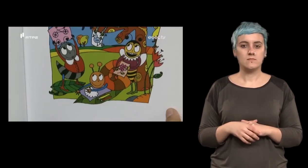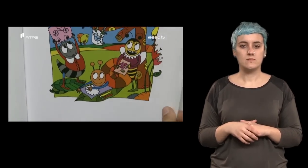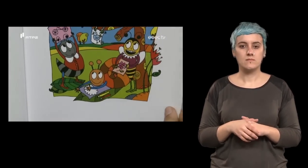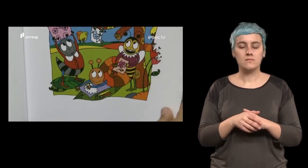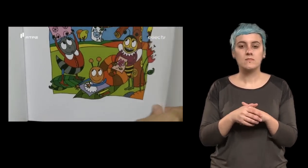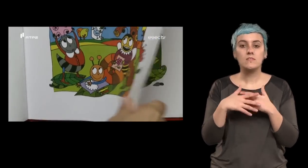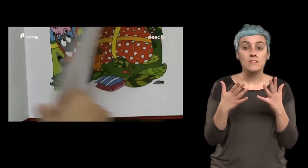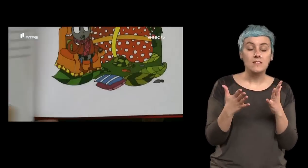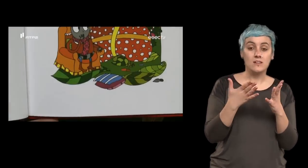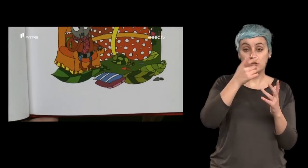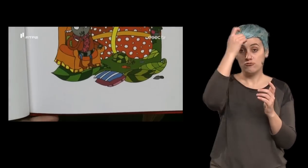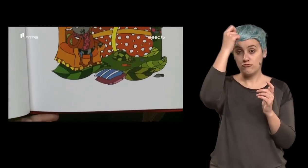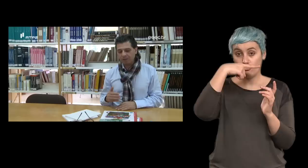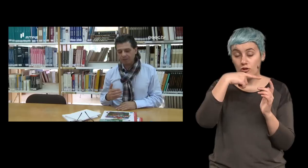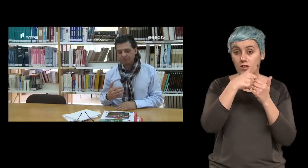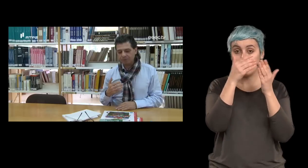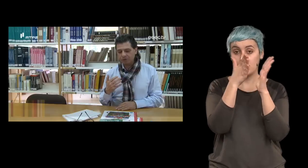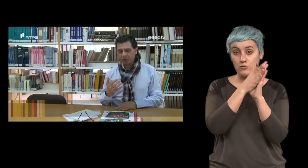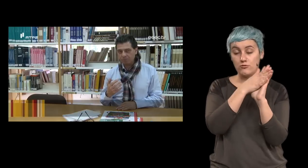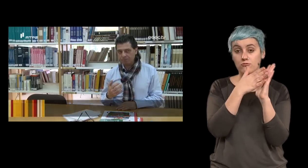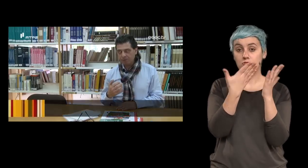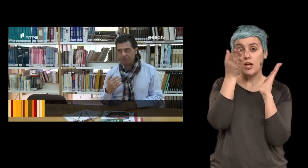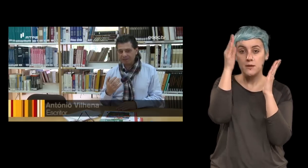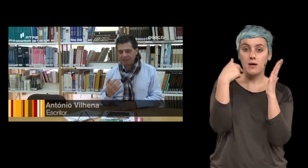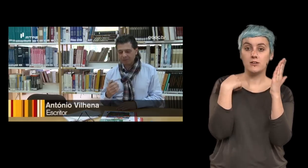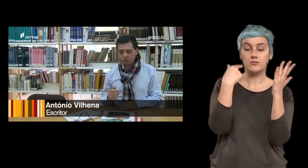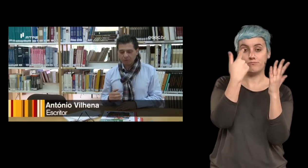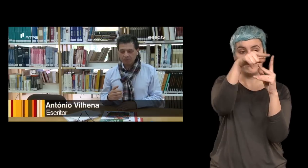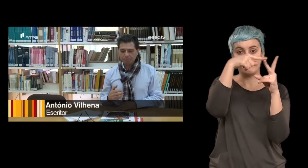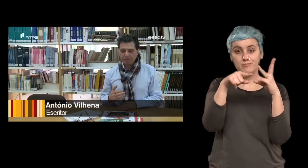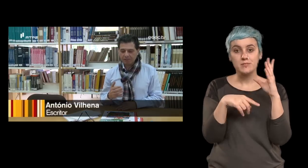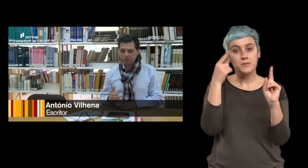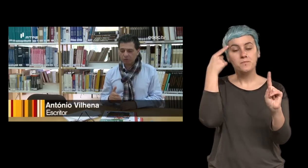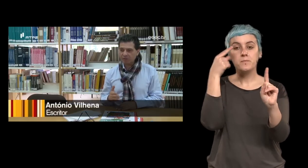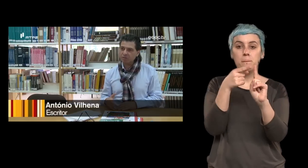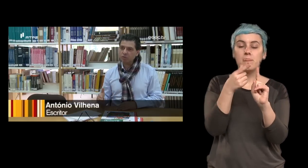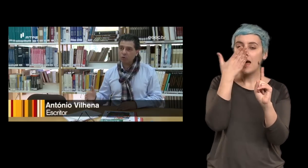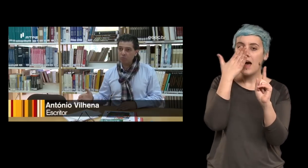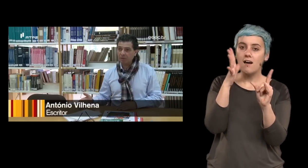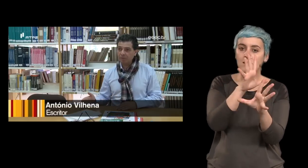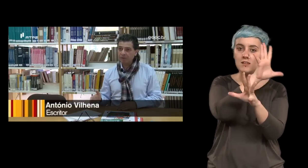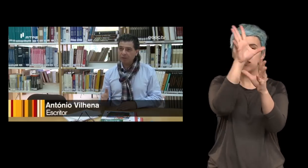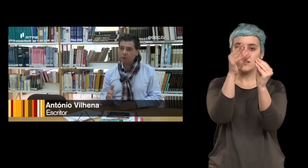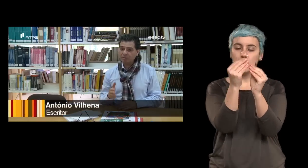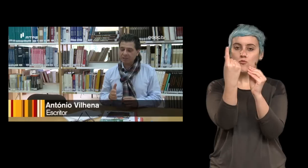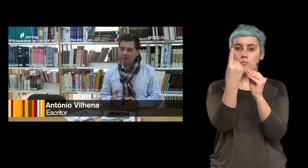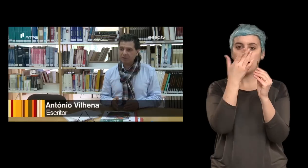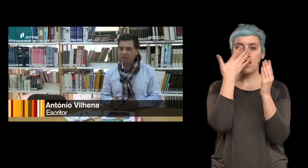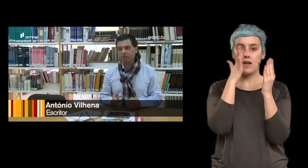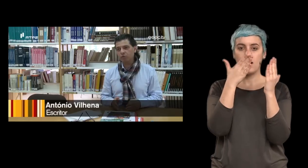todos os elementos desta história estão pensados para que a história seja só uma é como se cada livro fosse